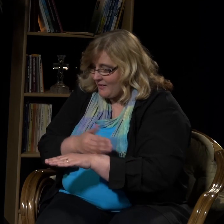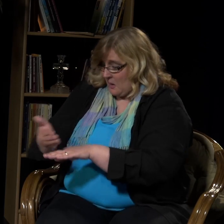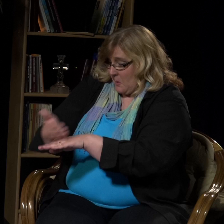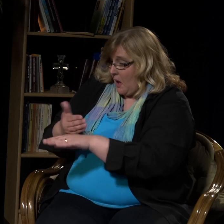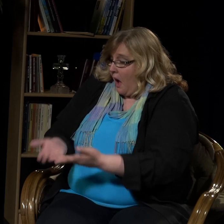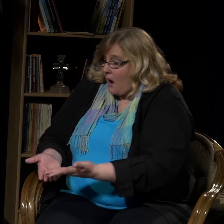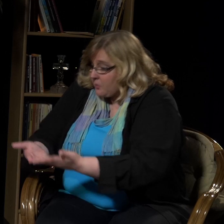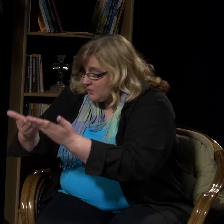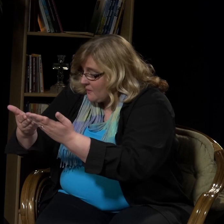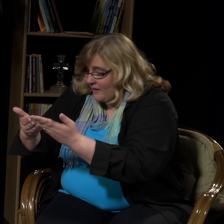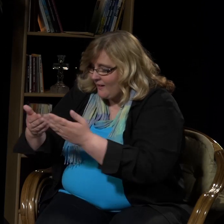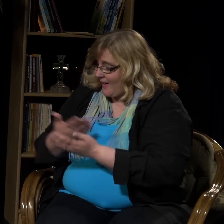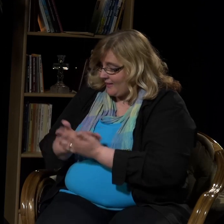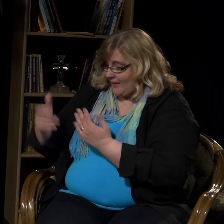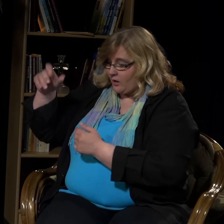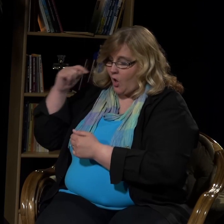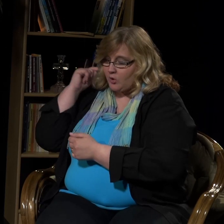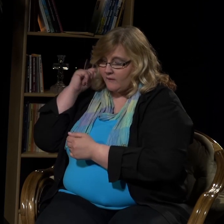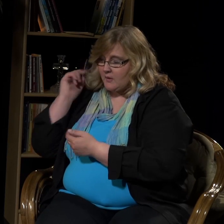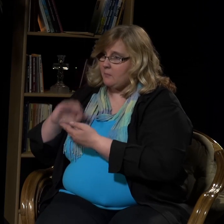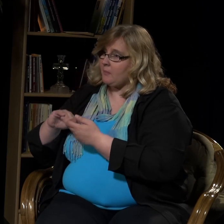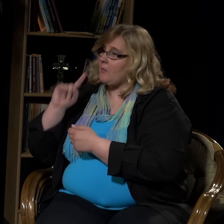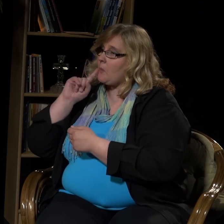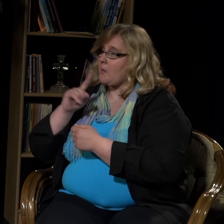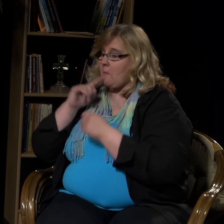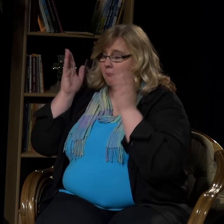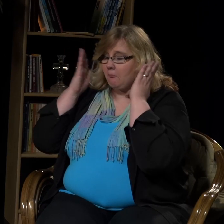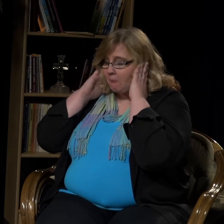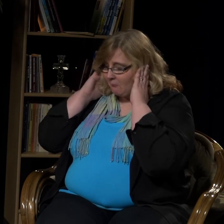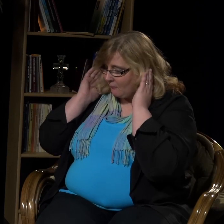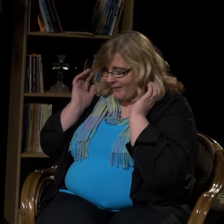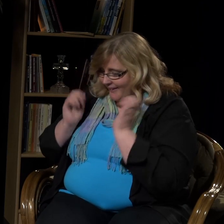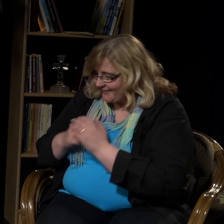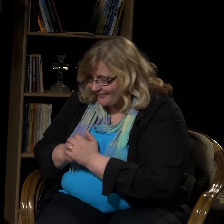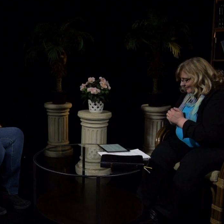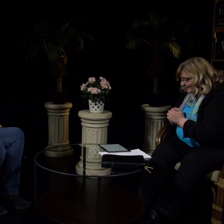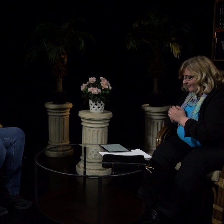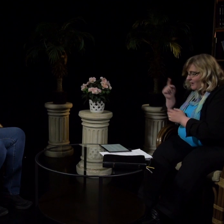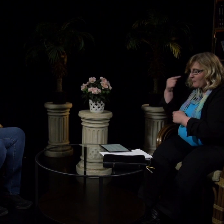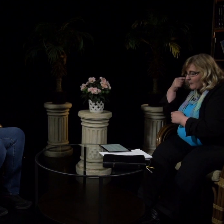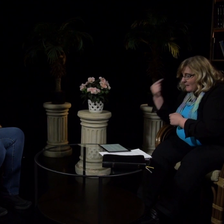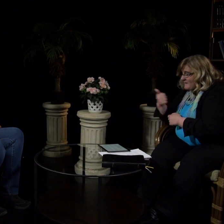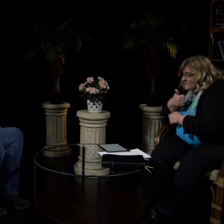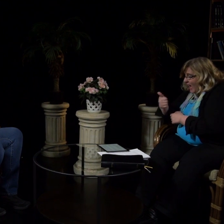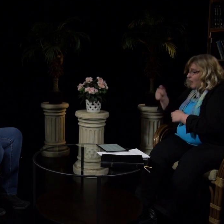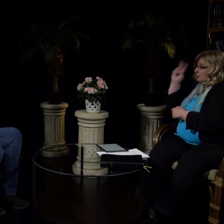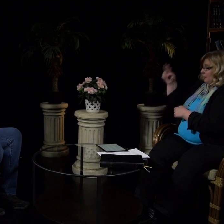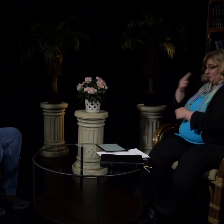auttamaan, eikä hänen korvansa kuura kuulemaan. Vaan